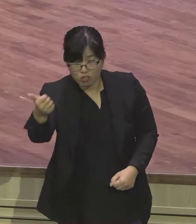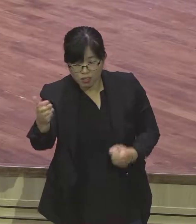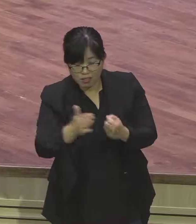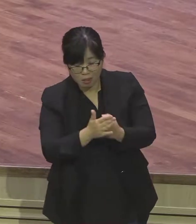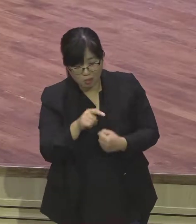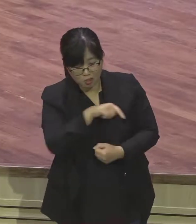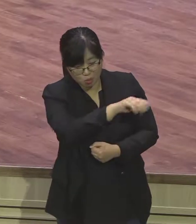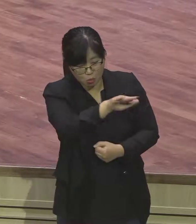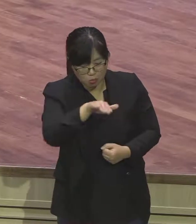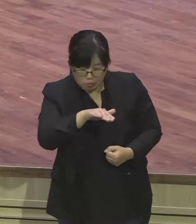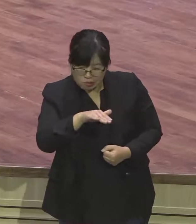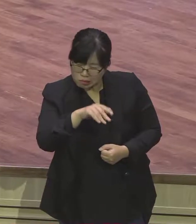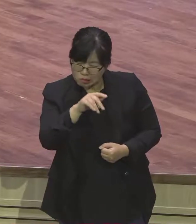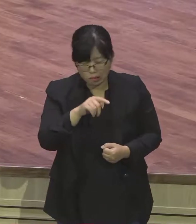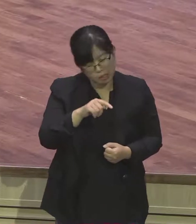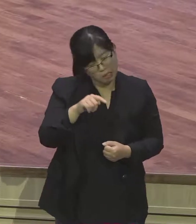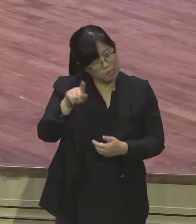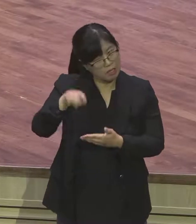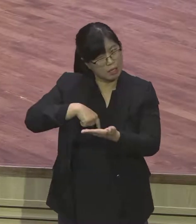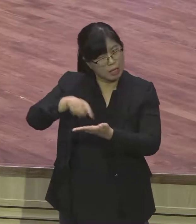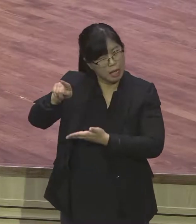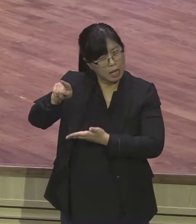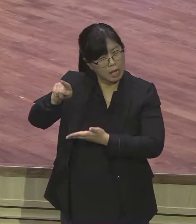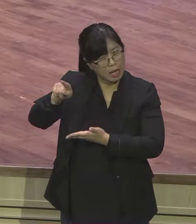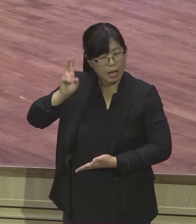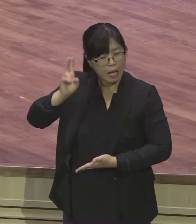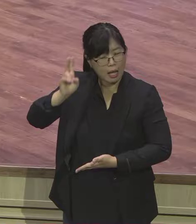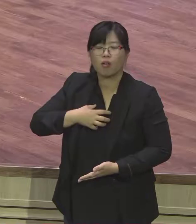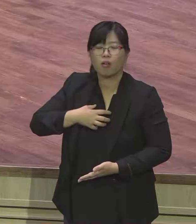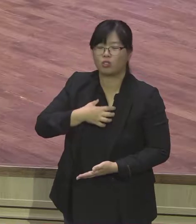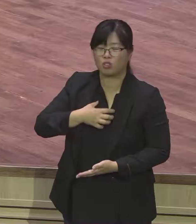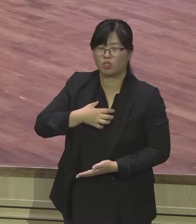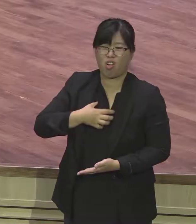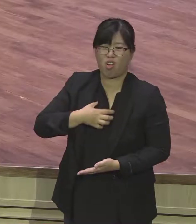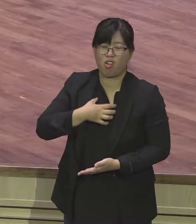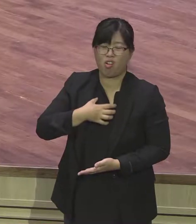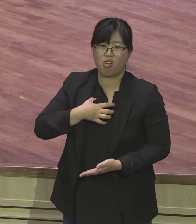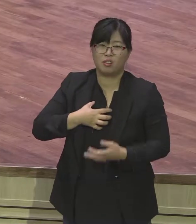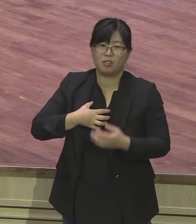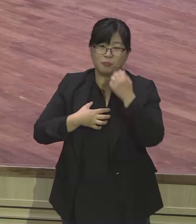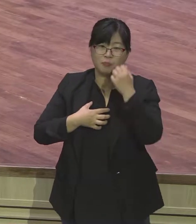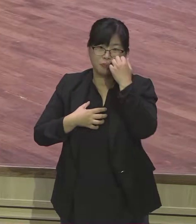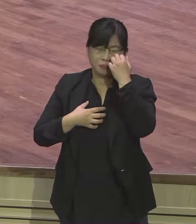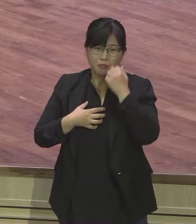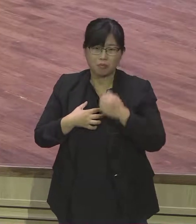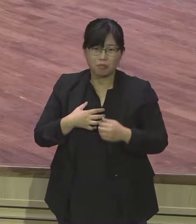이 불안으로 인하여 늘 이 불확실한 공포 늘